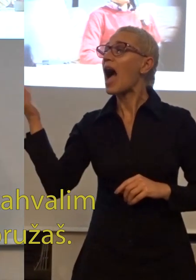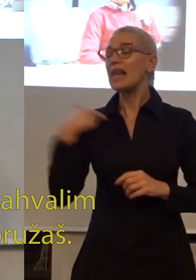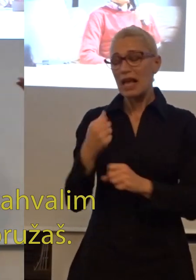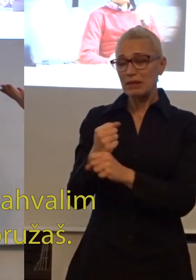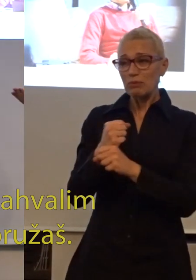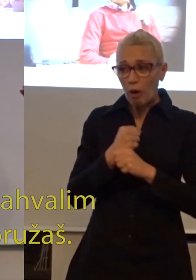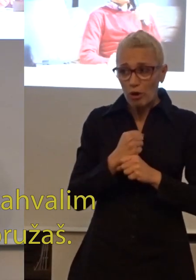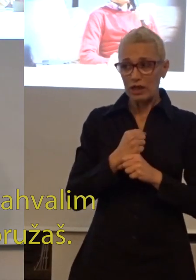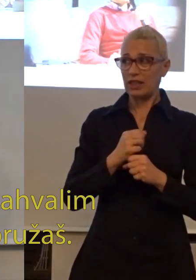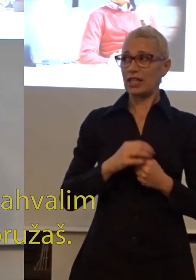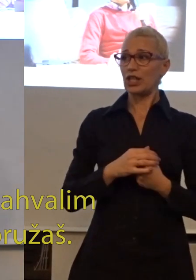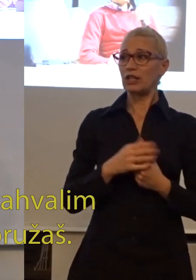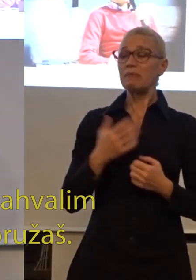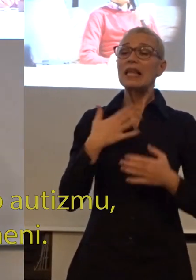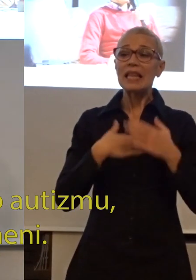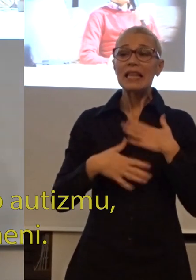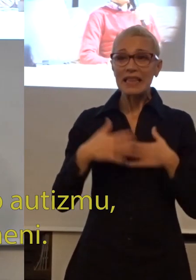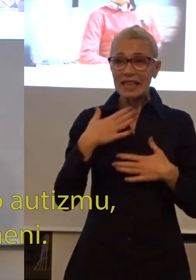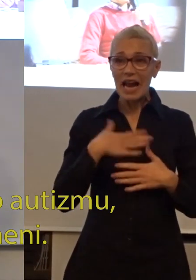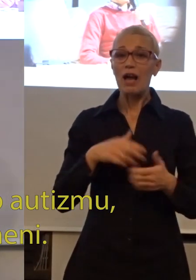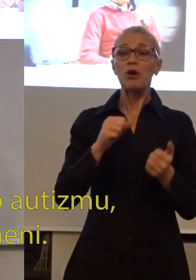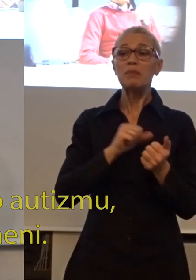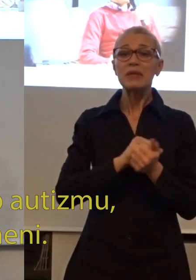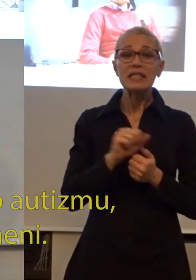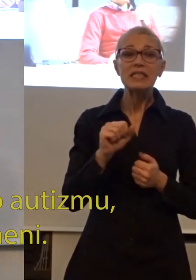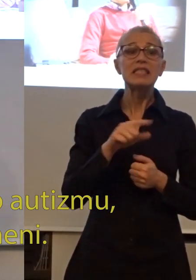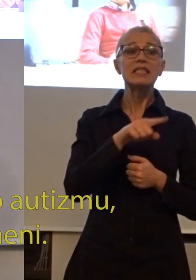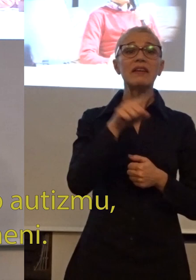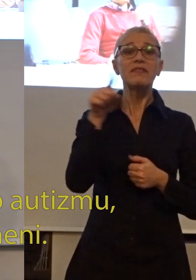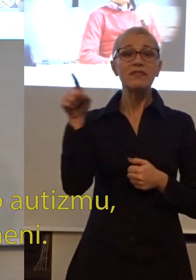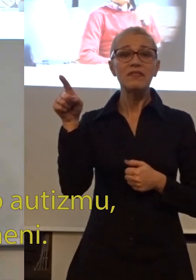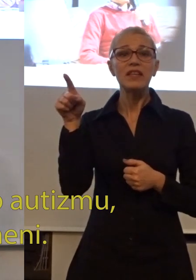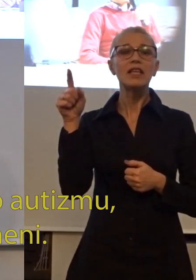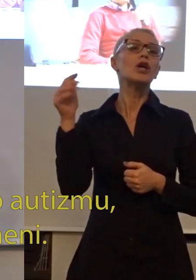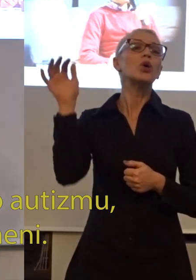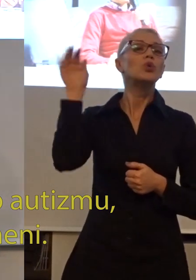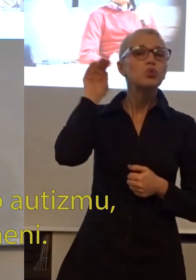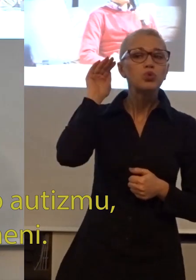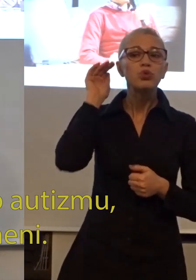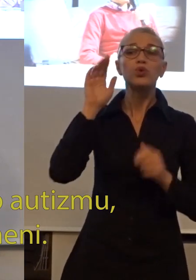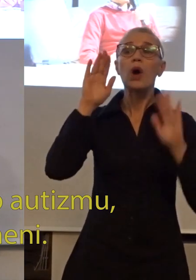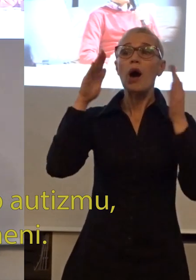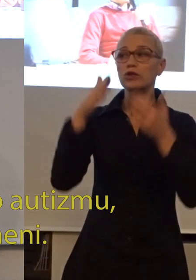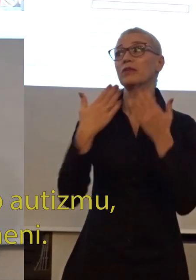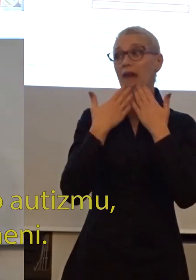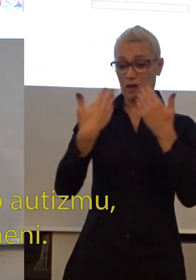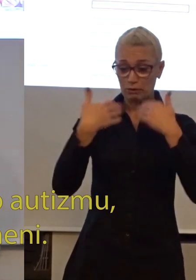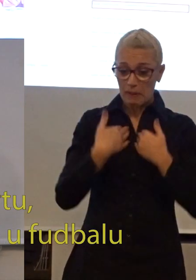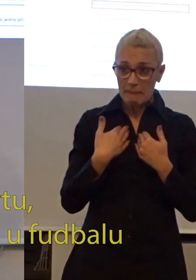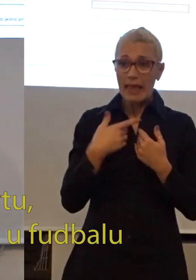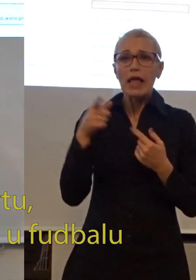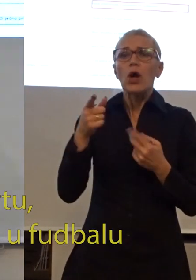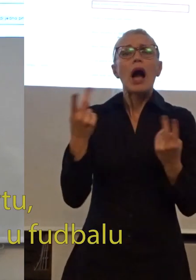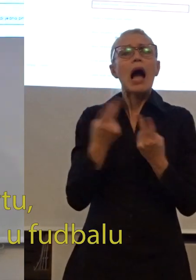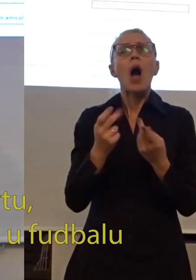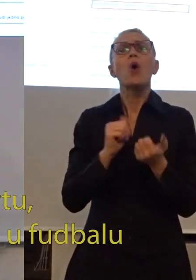podršci koji mi pružaš. Drago mi je što svi čuju o autizmu, baš zahvaljujući meni.